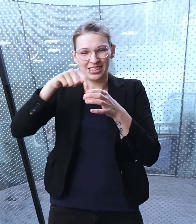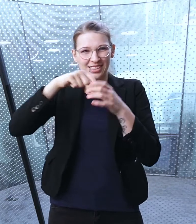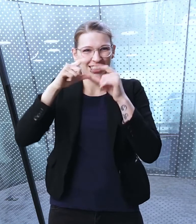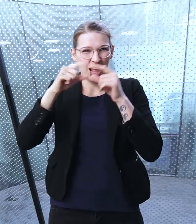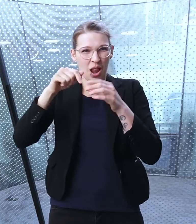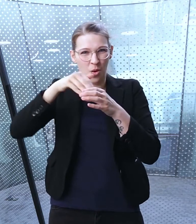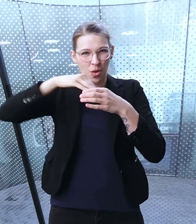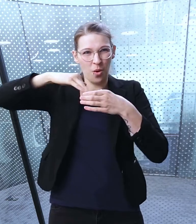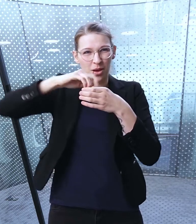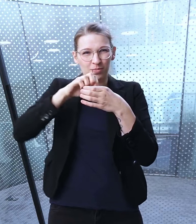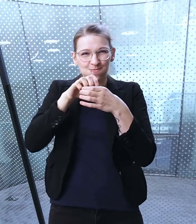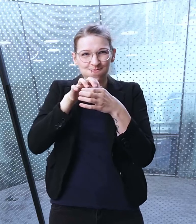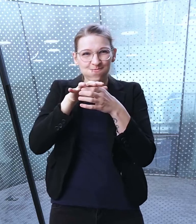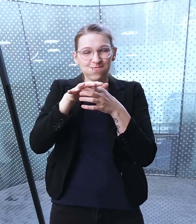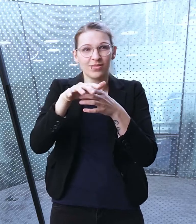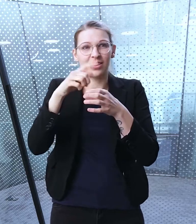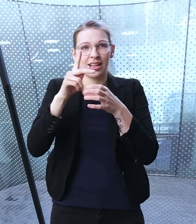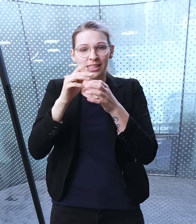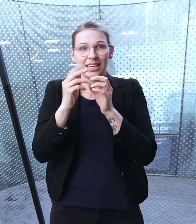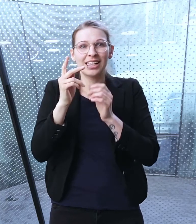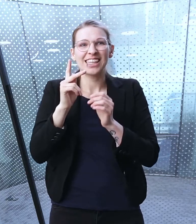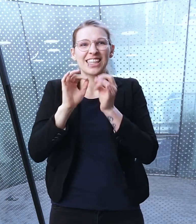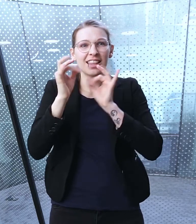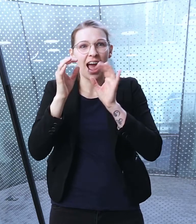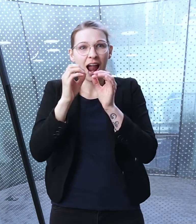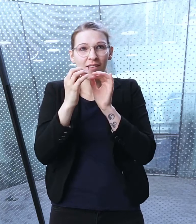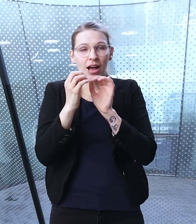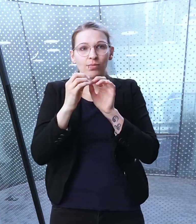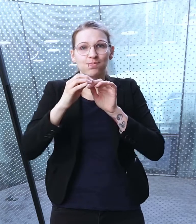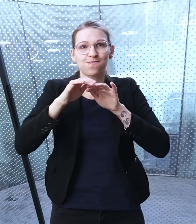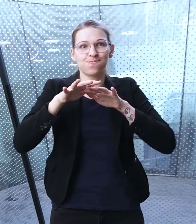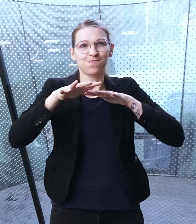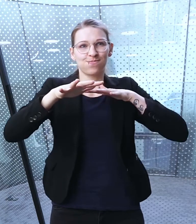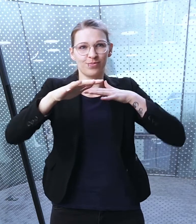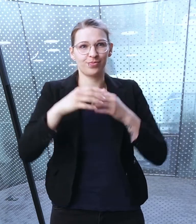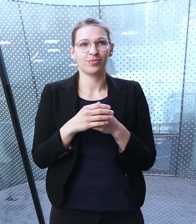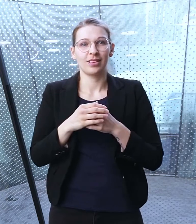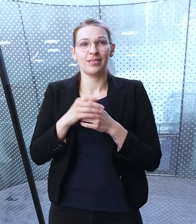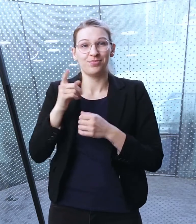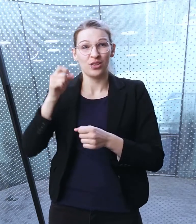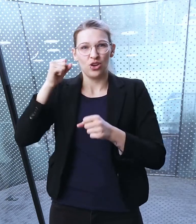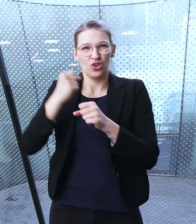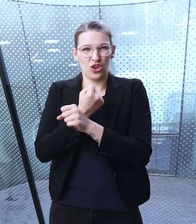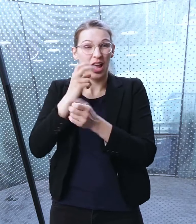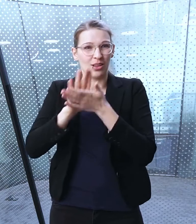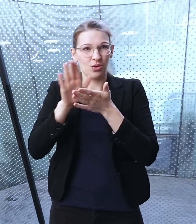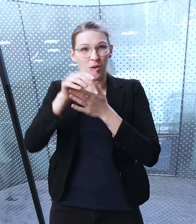in das Holz ein. Sie füllt die Zellholräume aus. Danach ersetzt sie die Zellwände und